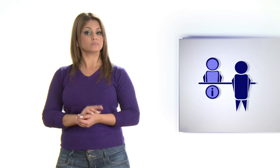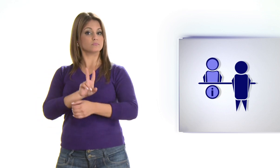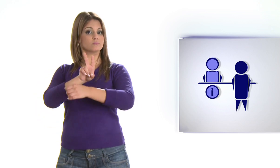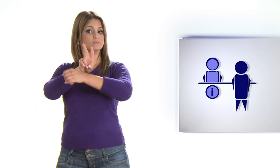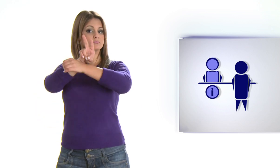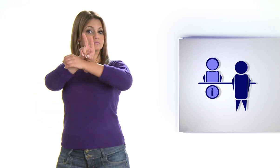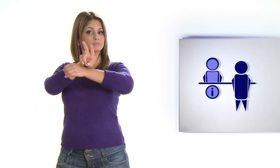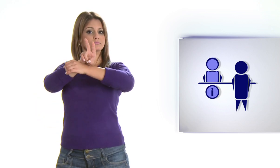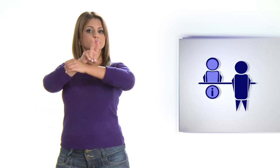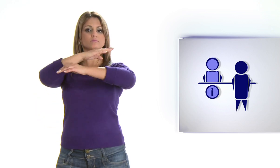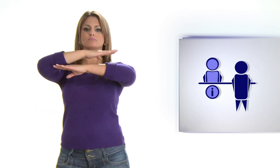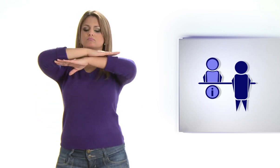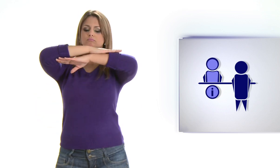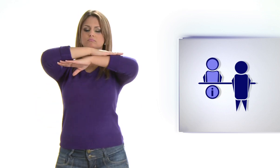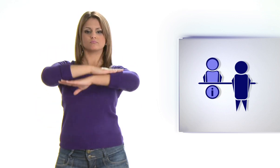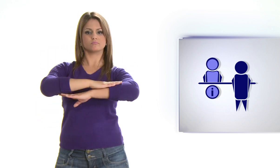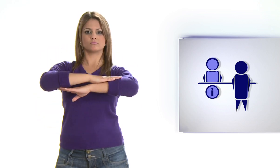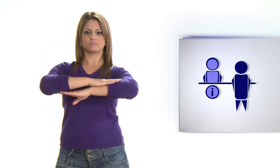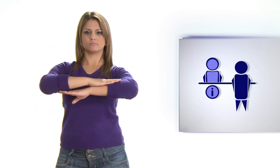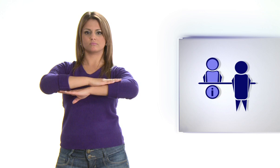Portaria Portaria Portaria Portaria